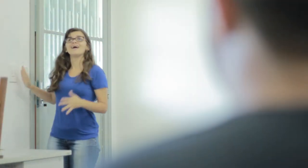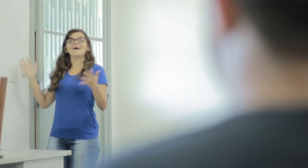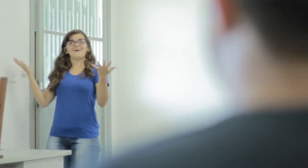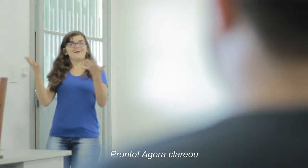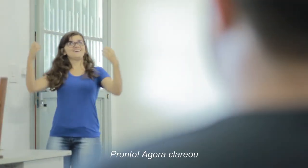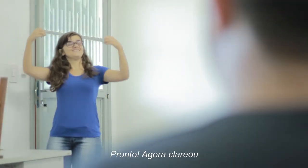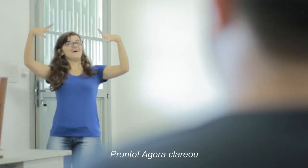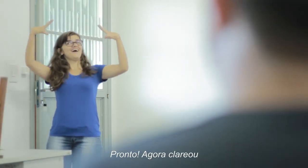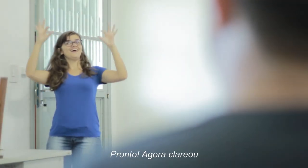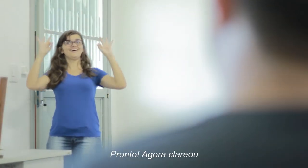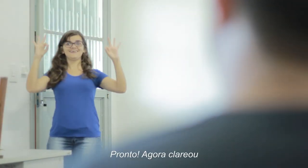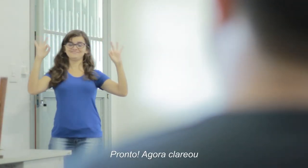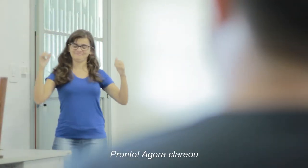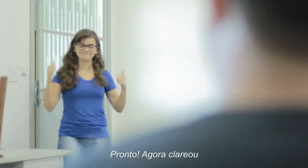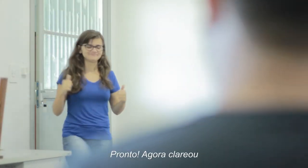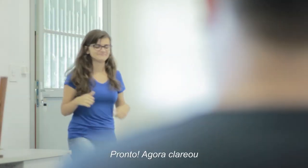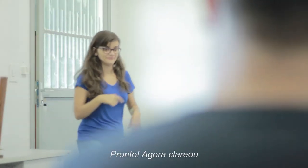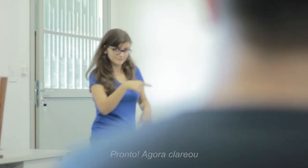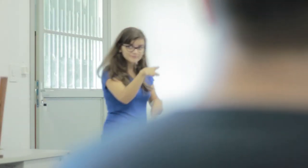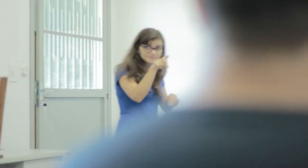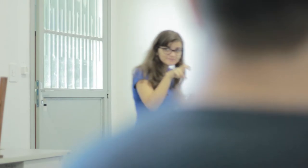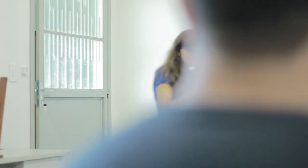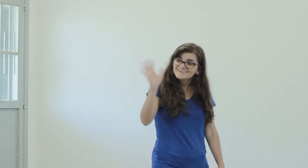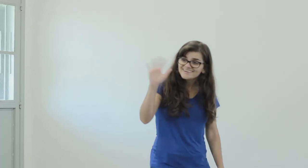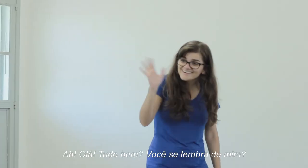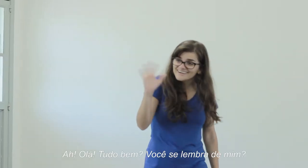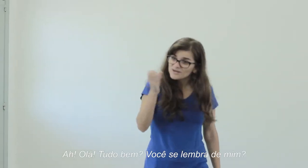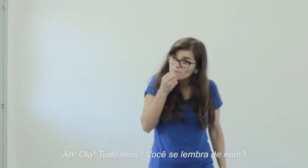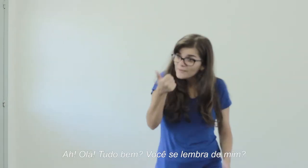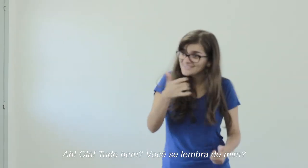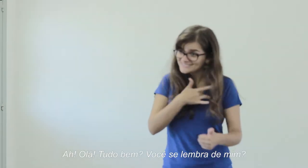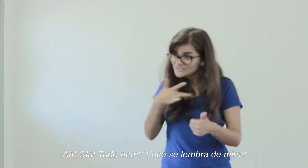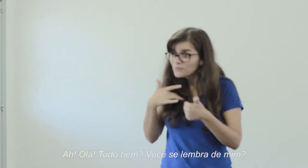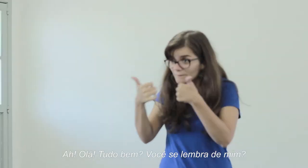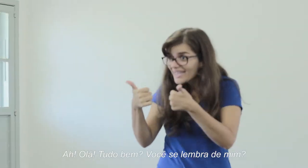Ah, pronto, agora clareou. Ah, olá, tudo bem?